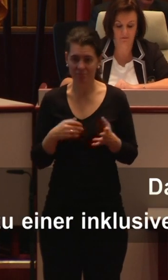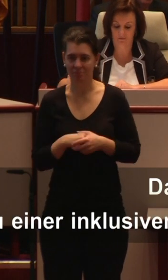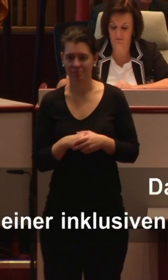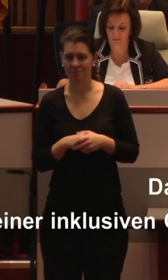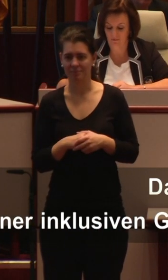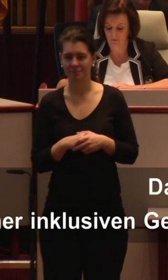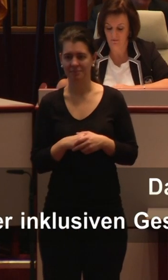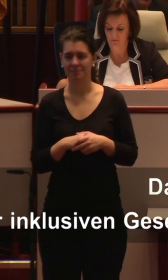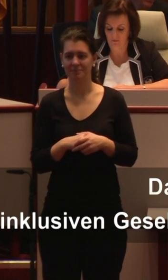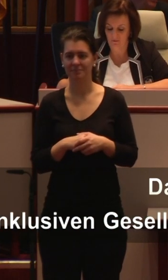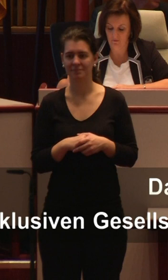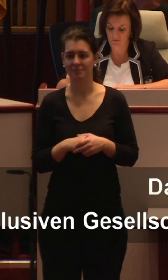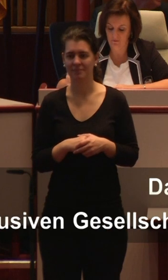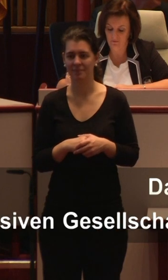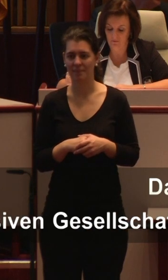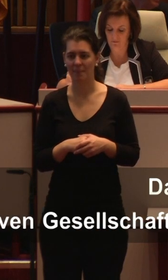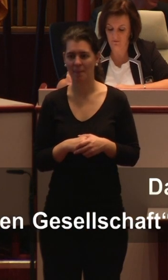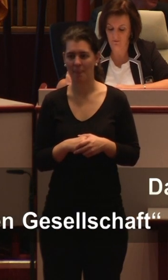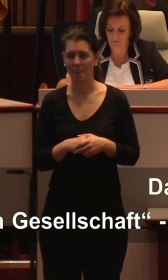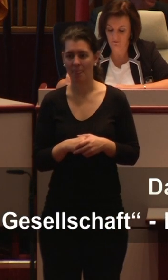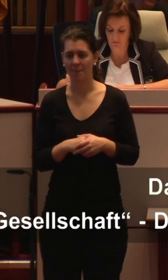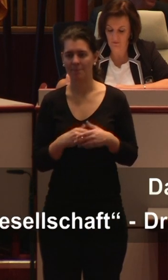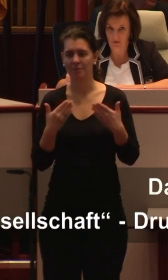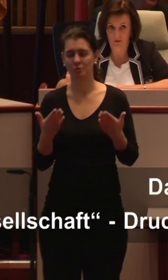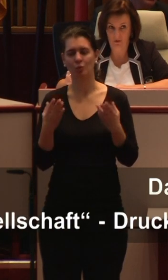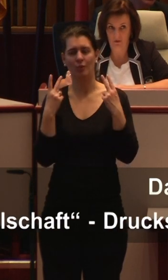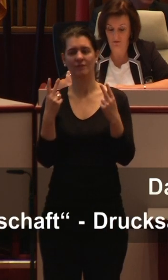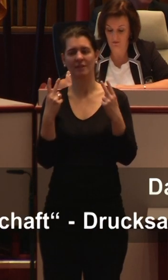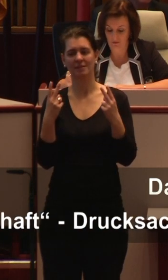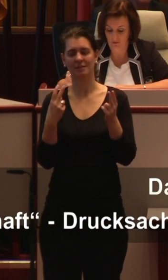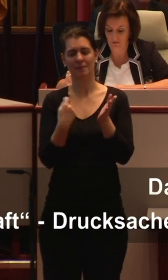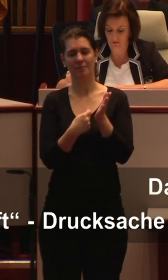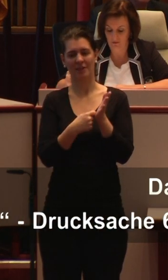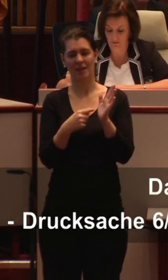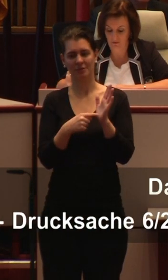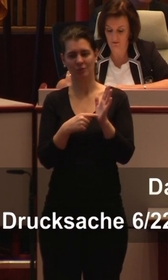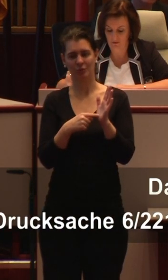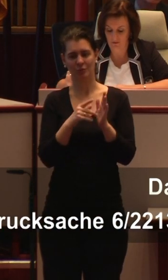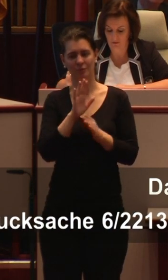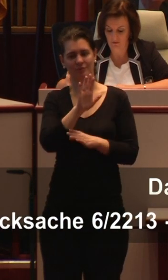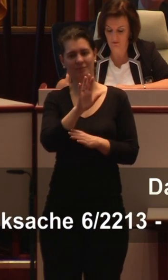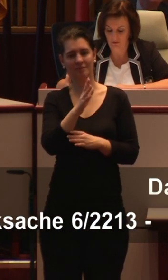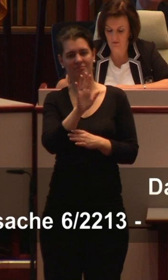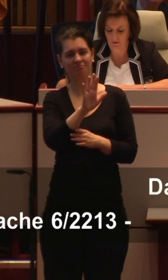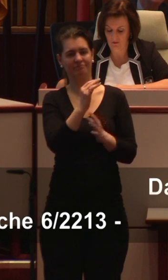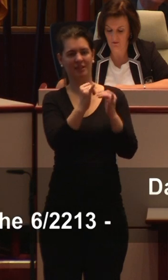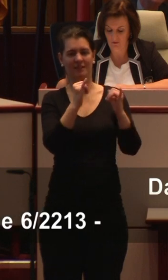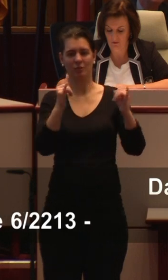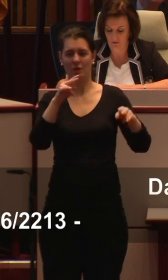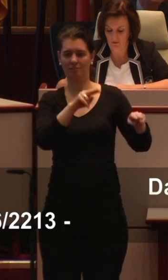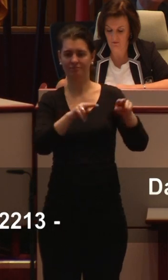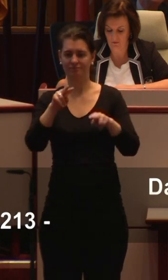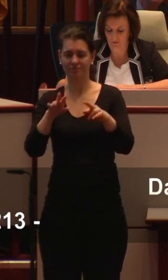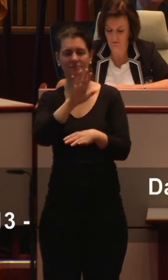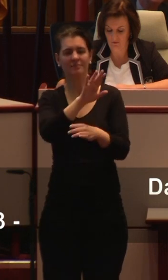sich ausschließlich am Individuum orientiert? Wer beantwortet die Frage, was jemand erreichen kann? Was sind sinnlose